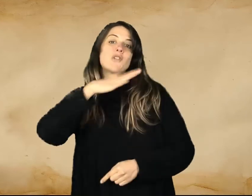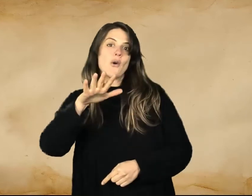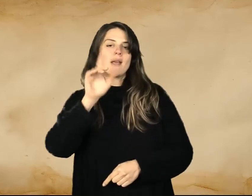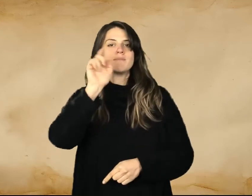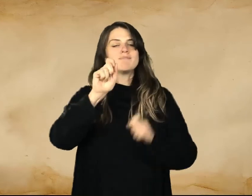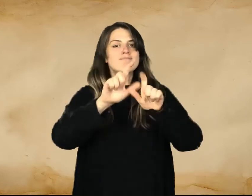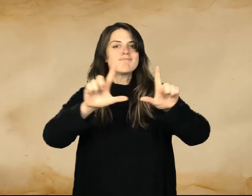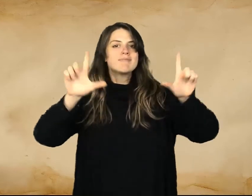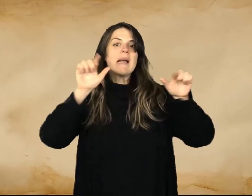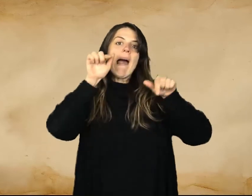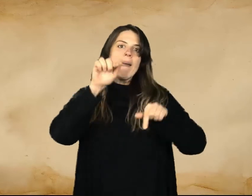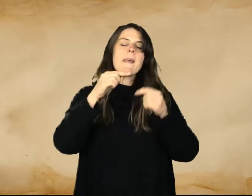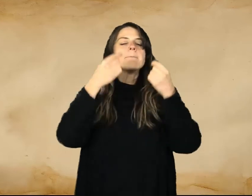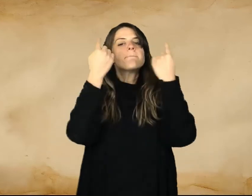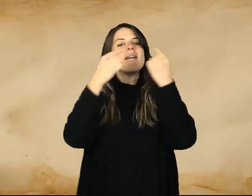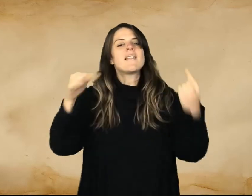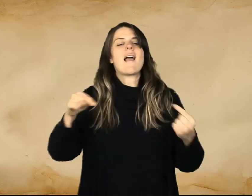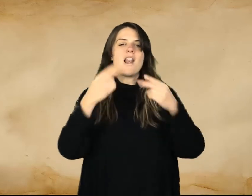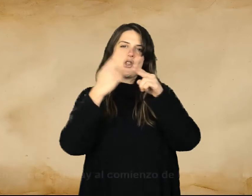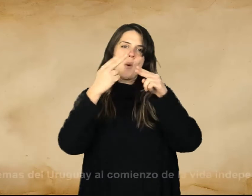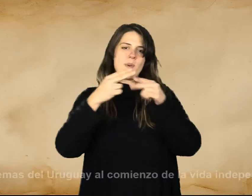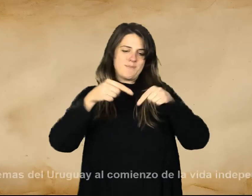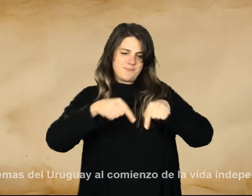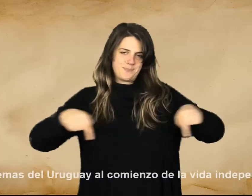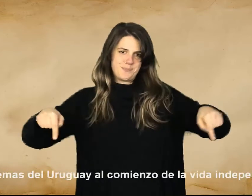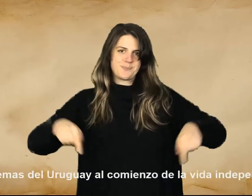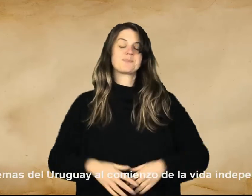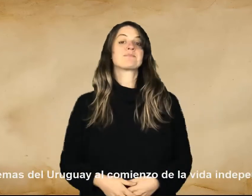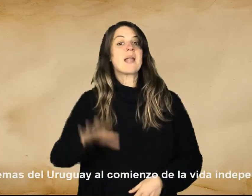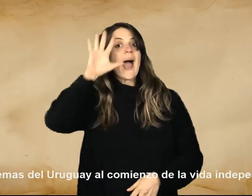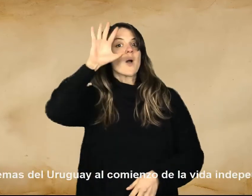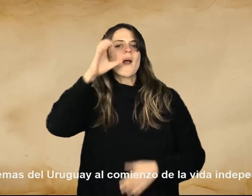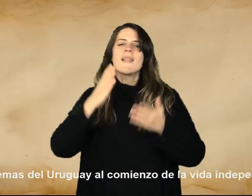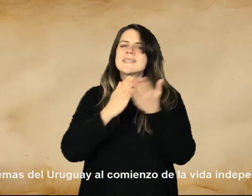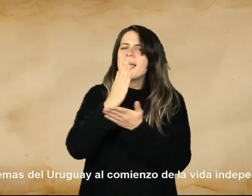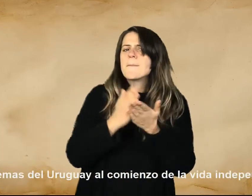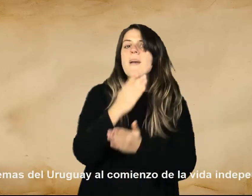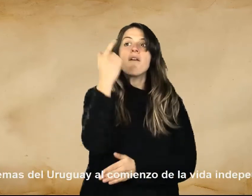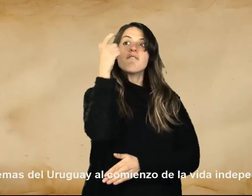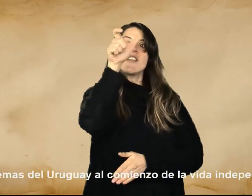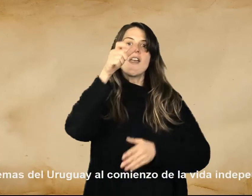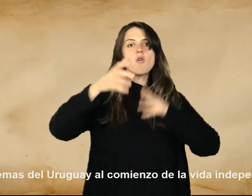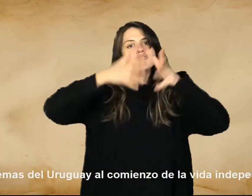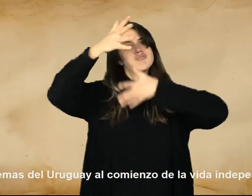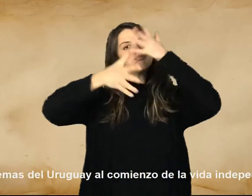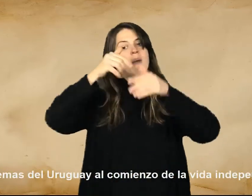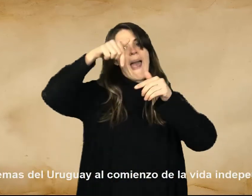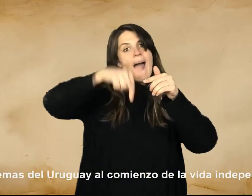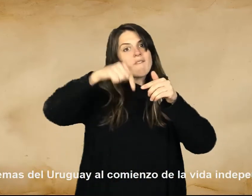historia y abren el material que se llama Problemas del Uruguay a comienzos de su vida independiente. Recuerden que